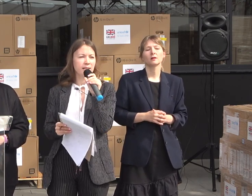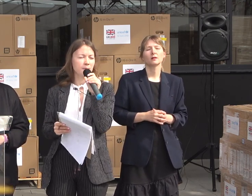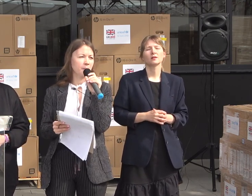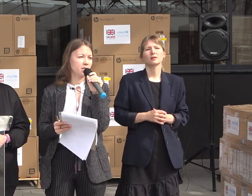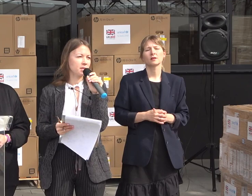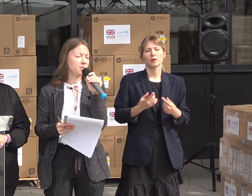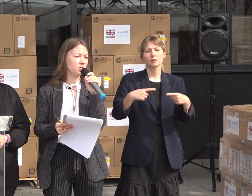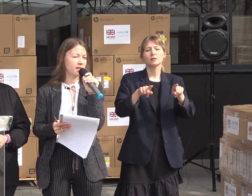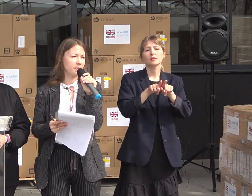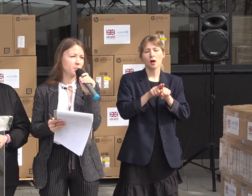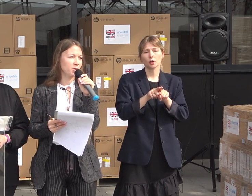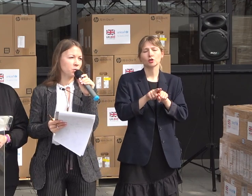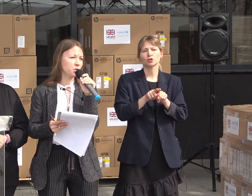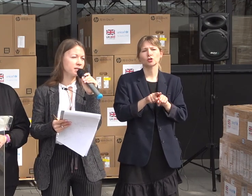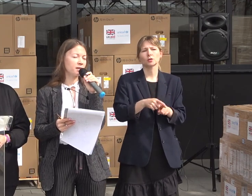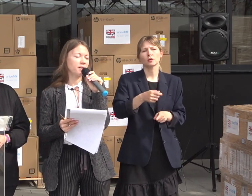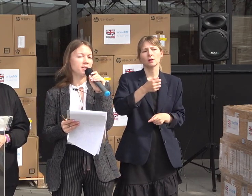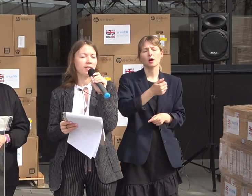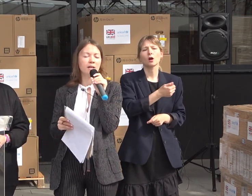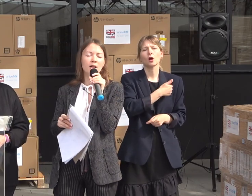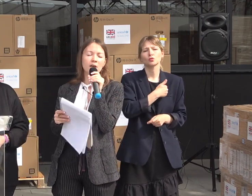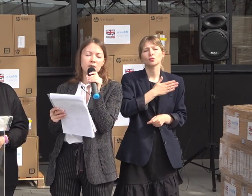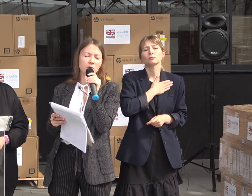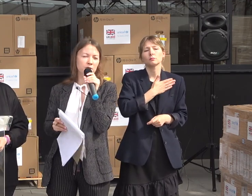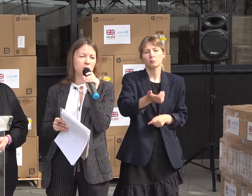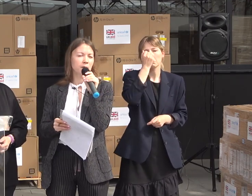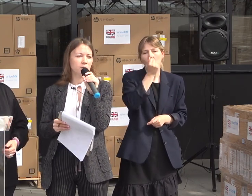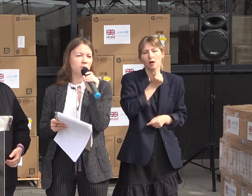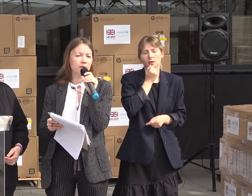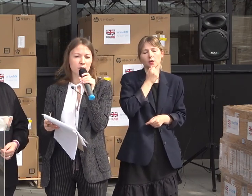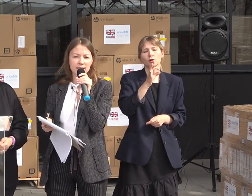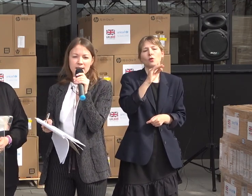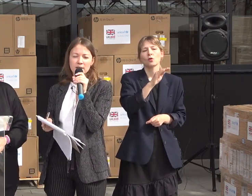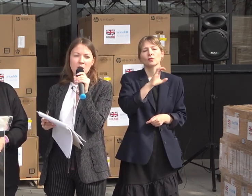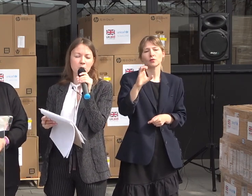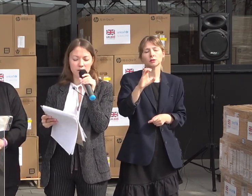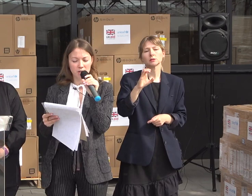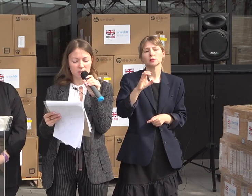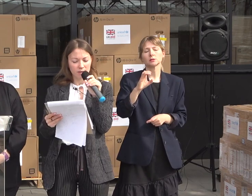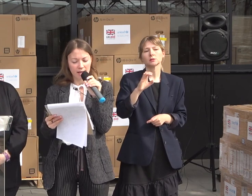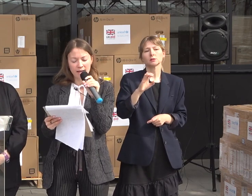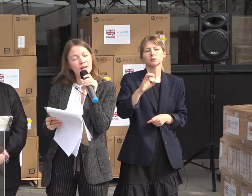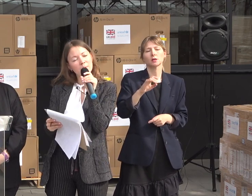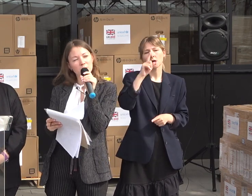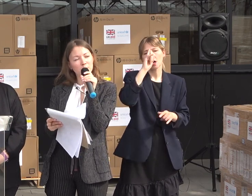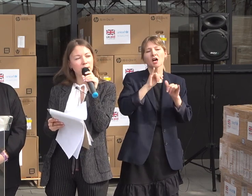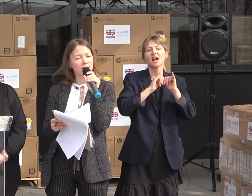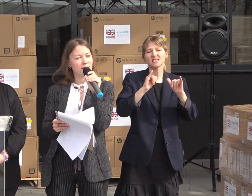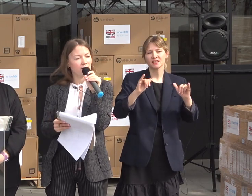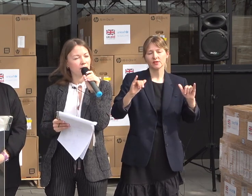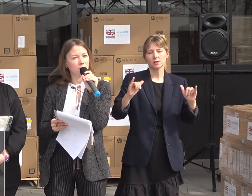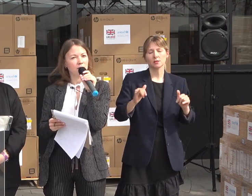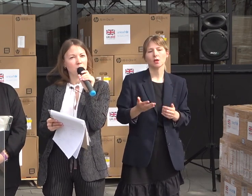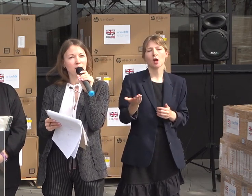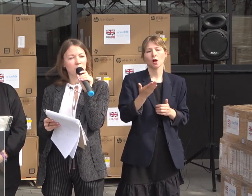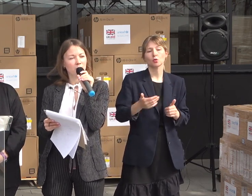de asemenea, pe această aș vrea să-mi exprim recunoștința față de oficiul pentru afacere externe că am învăț și dezvoltare pentru faptul că